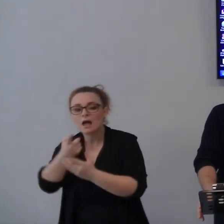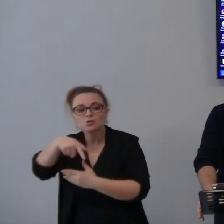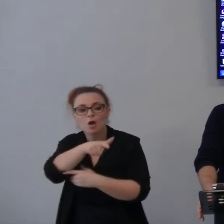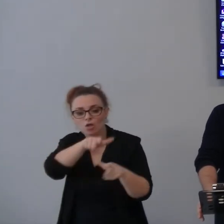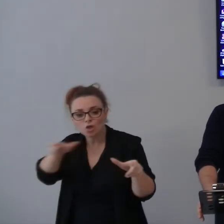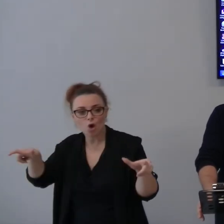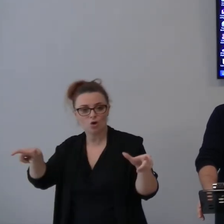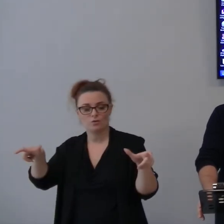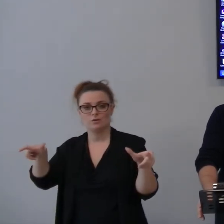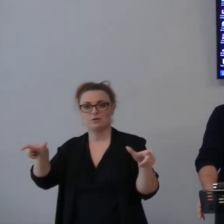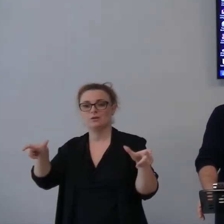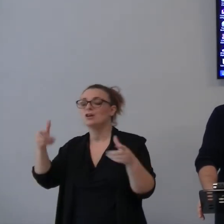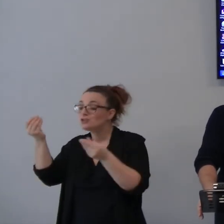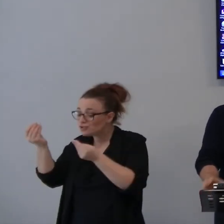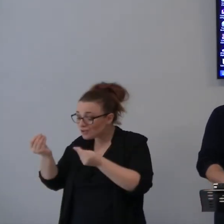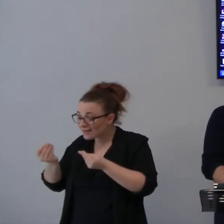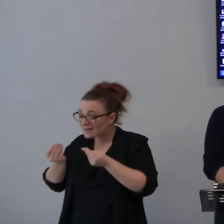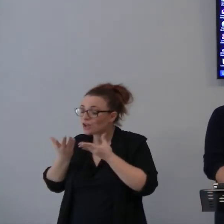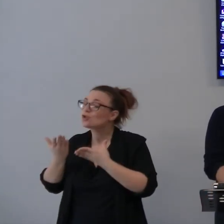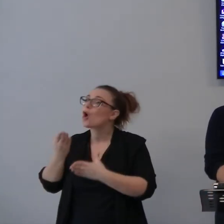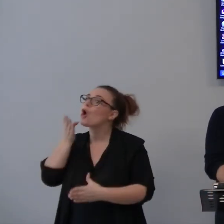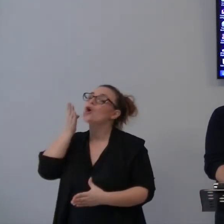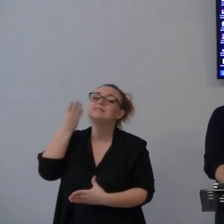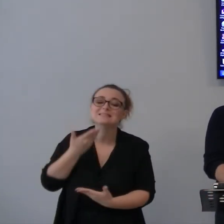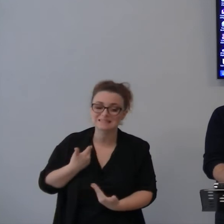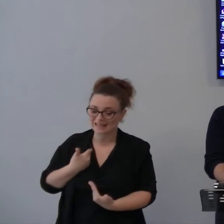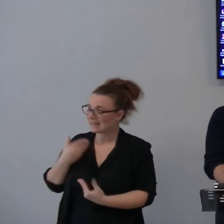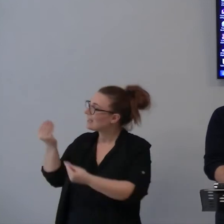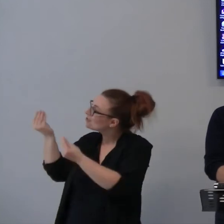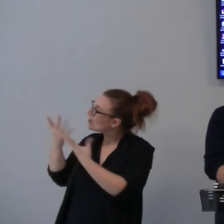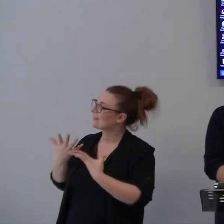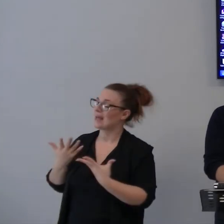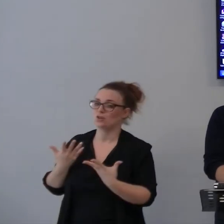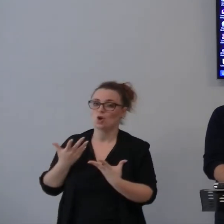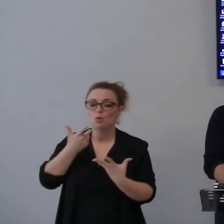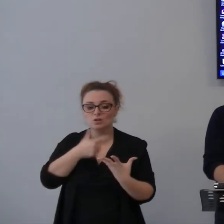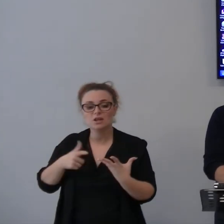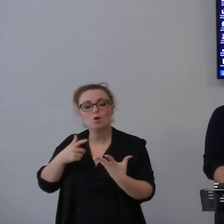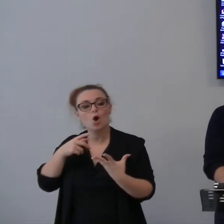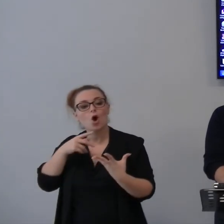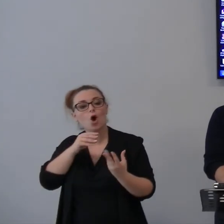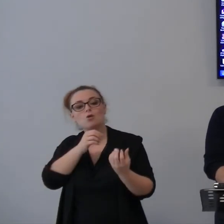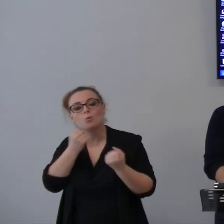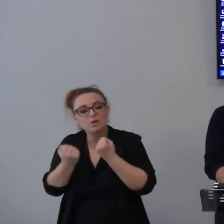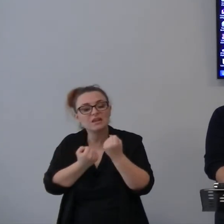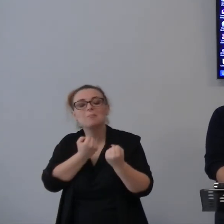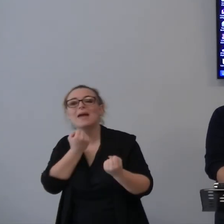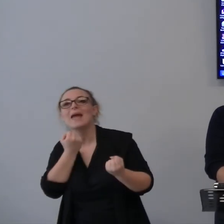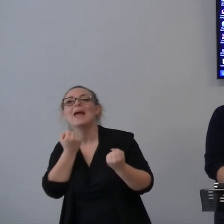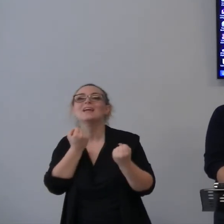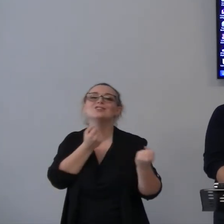Tu ci hai dato delle indicazioni su come bisogna vivere verso di te e come comportarci tra di noi.